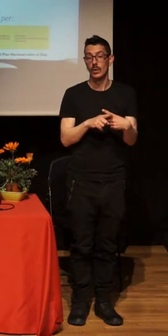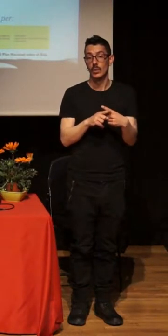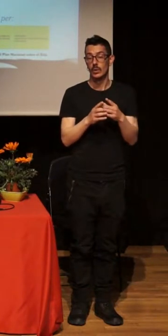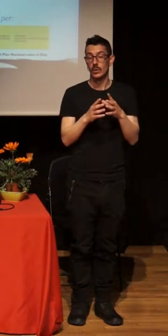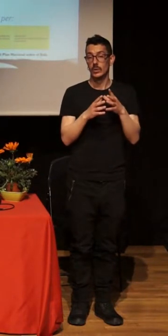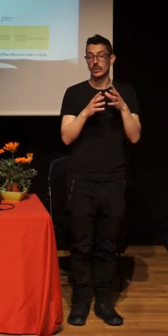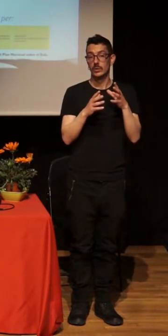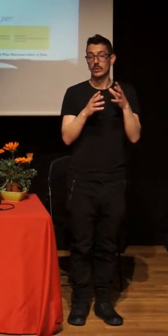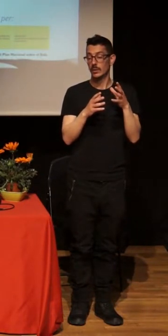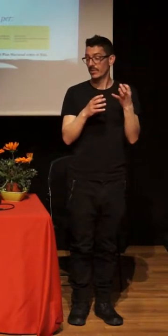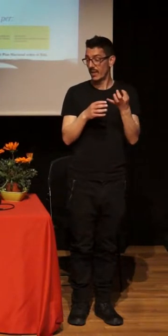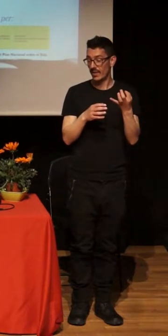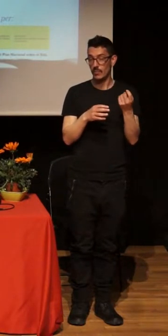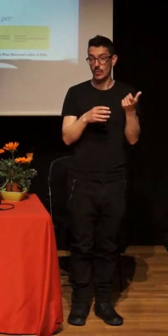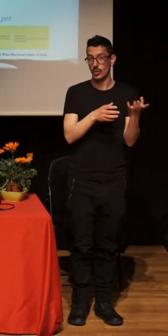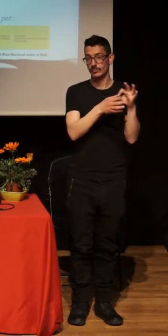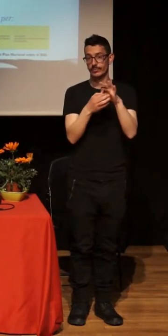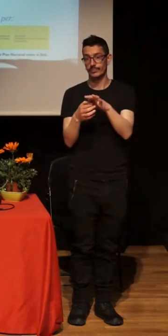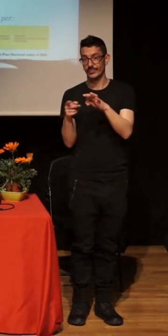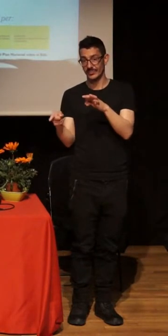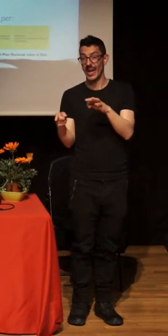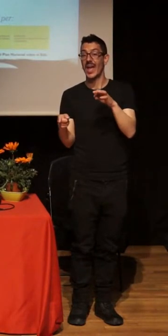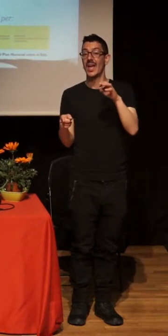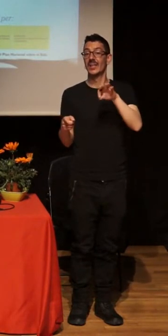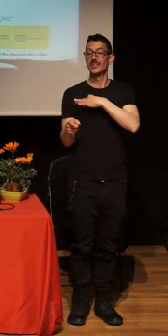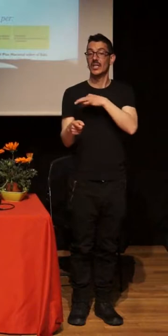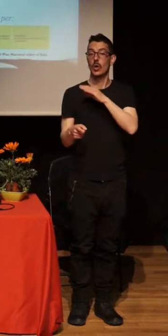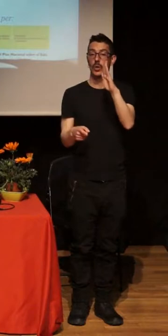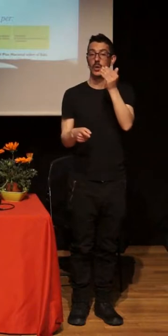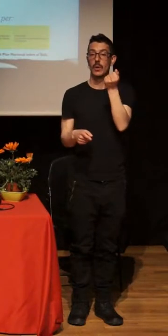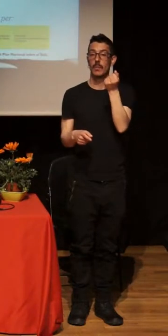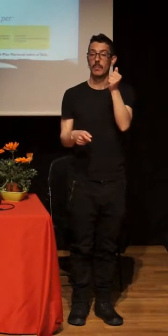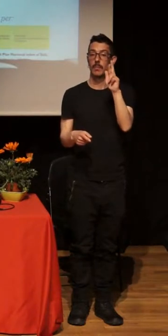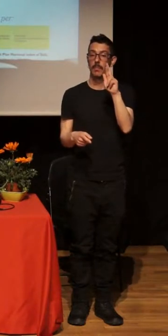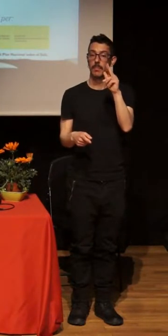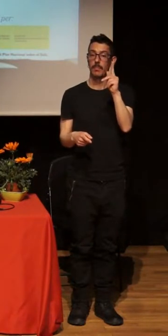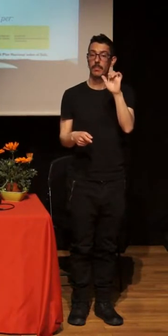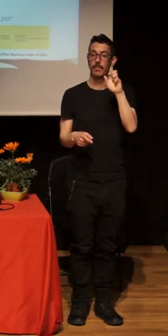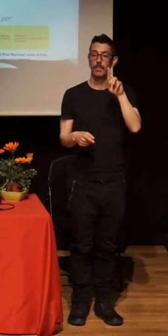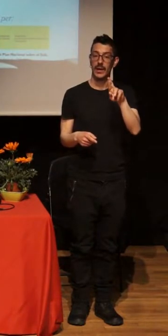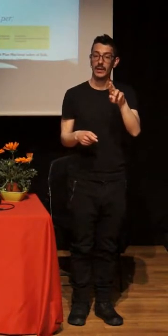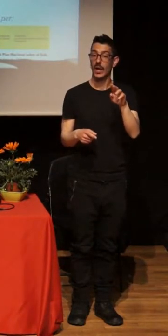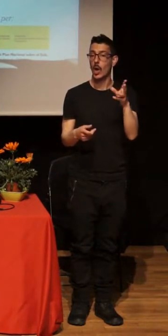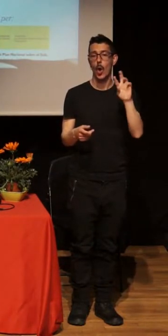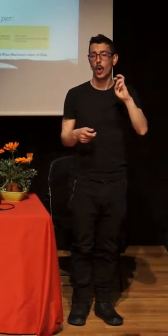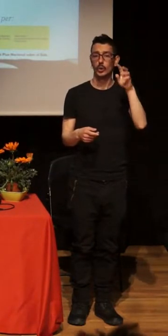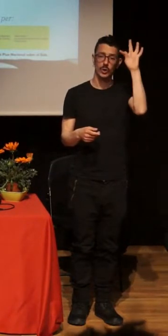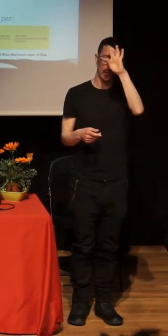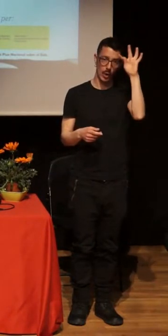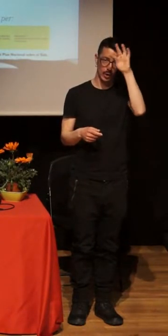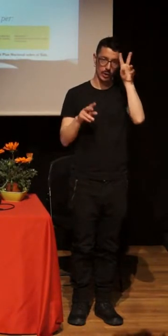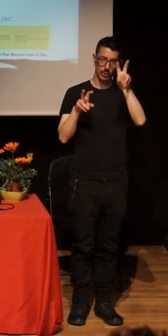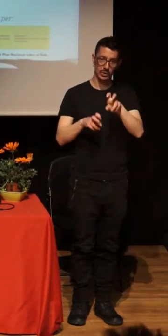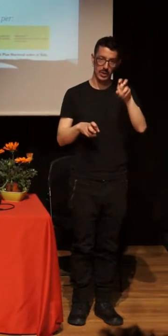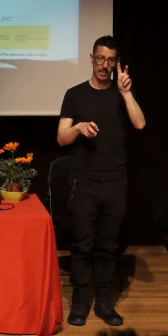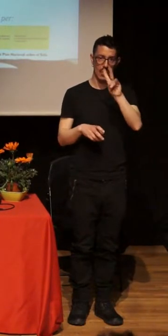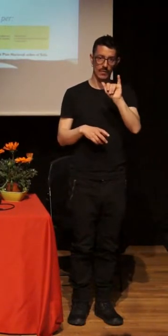¿vale? Pues el señor Richard Parker, otro teórico en temas de VIH, nos comentaba que los derechos